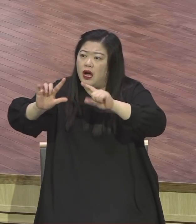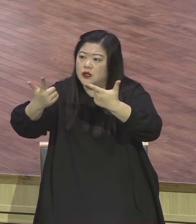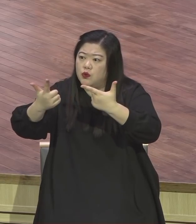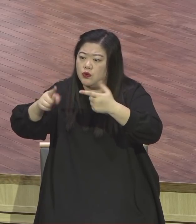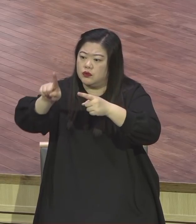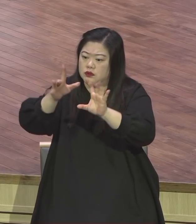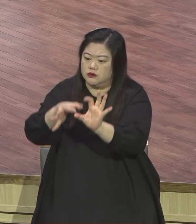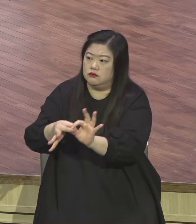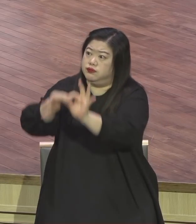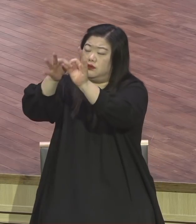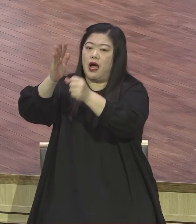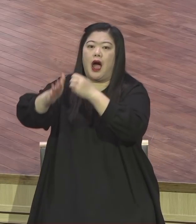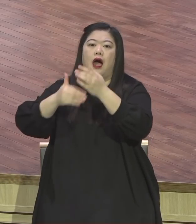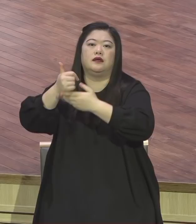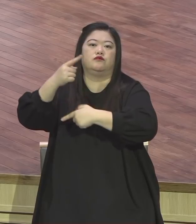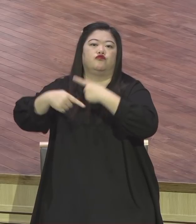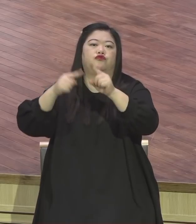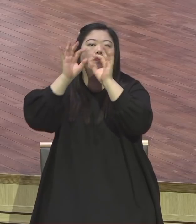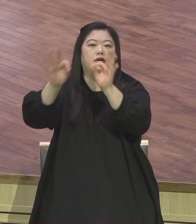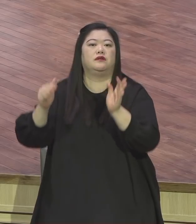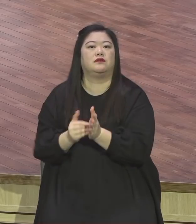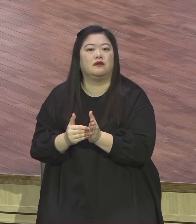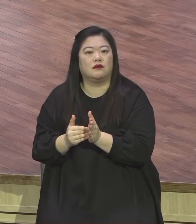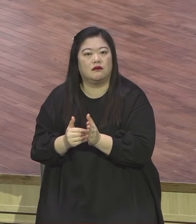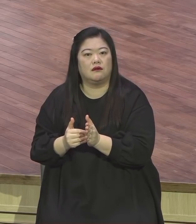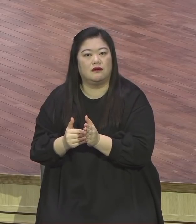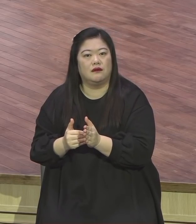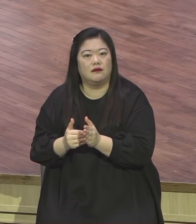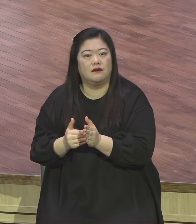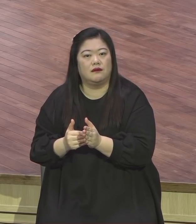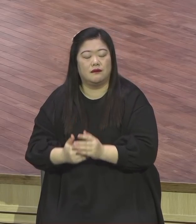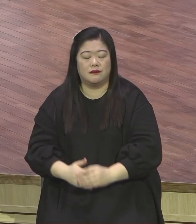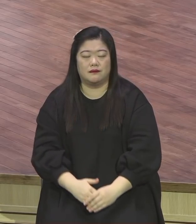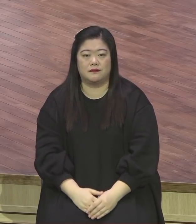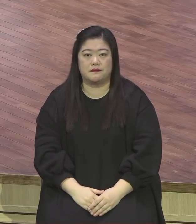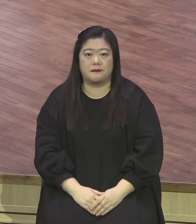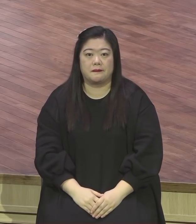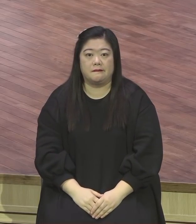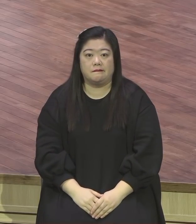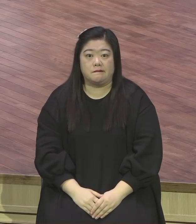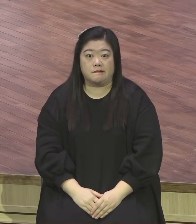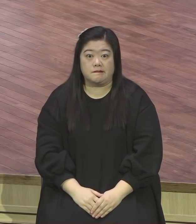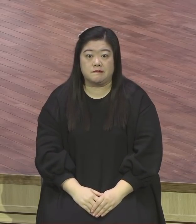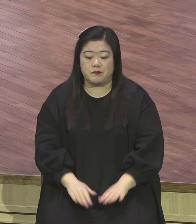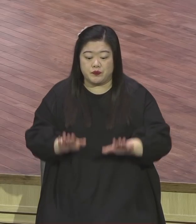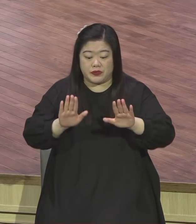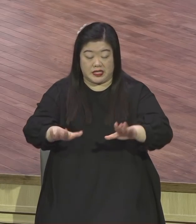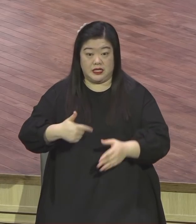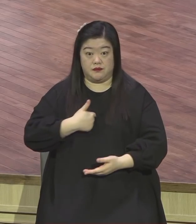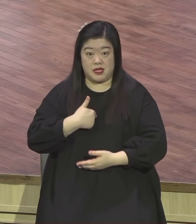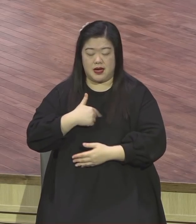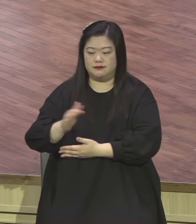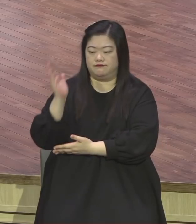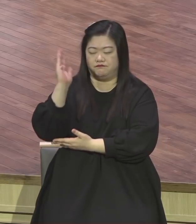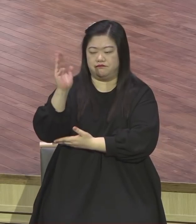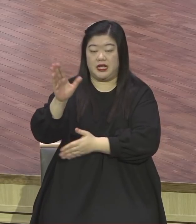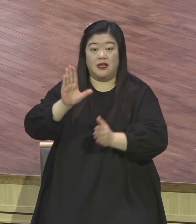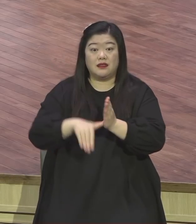없지요 자 이 강단의 메시지를 하나님의 말씀으로 받고 아멘